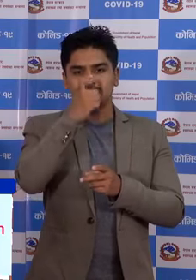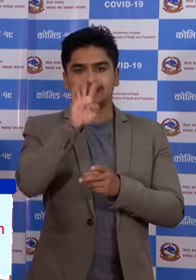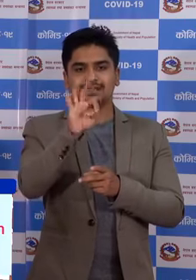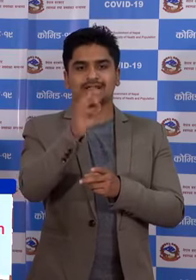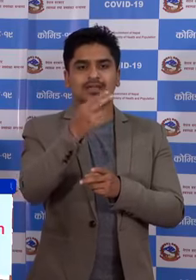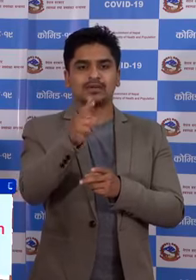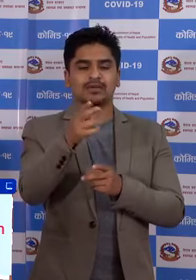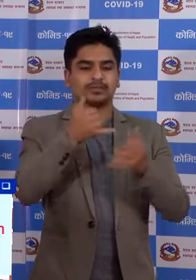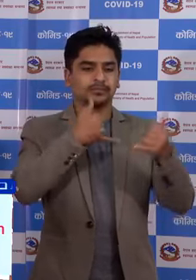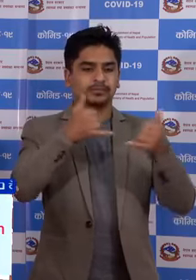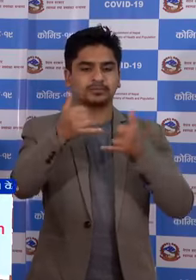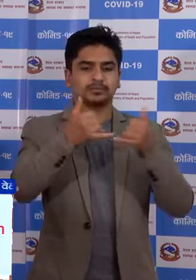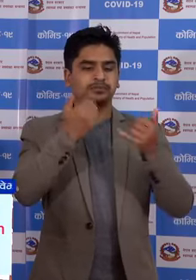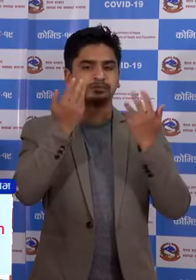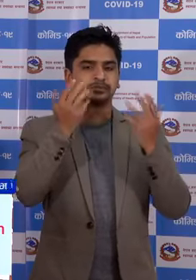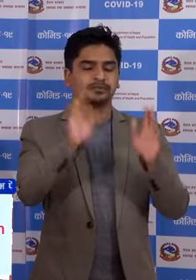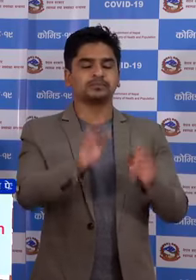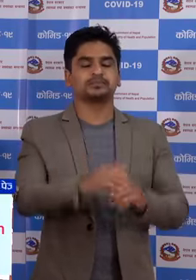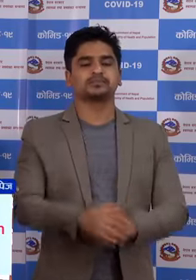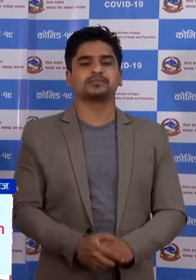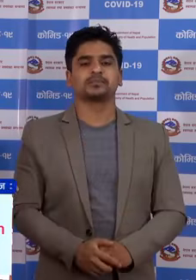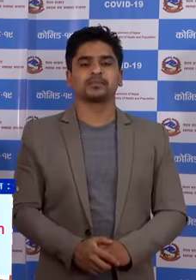वटा कॉल प्राप्त वएका चनुँच